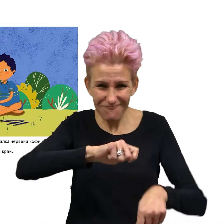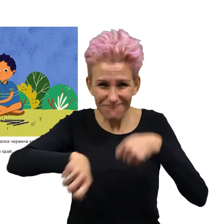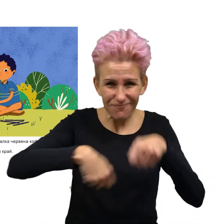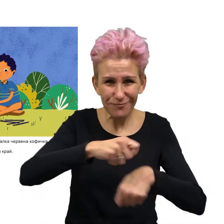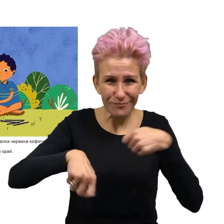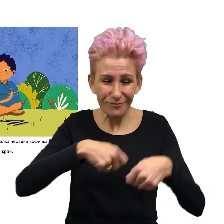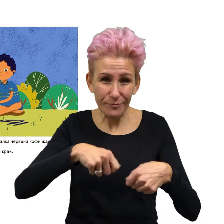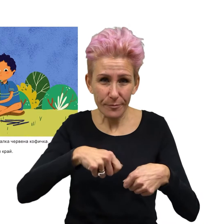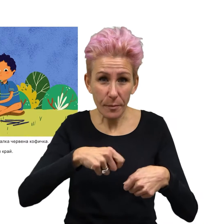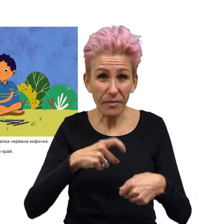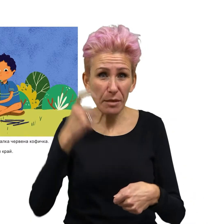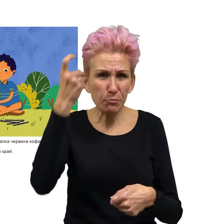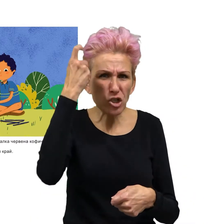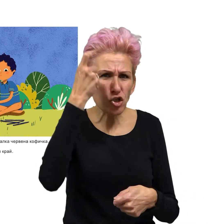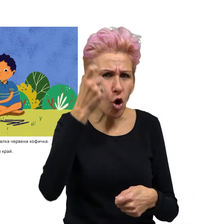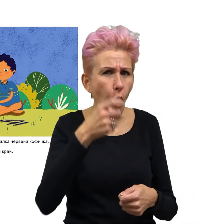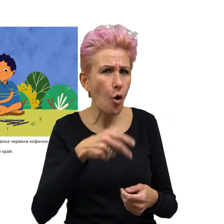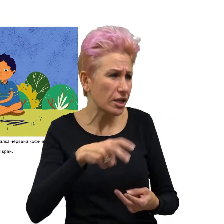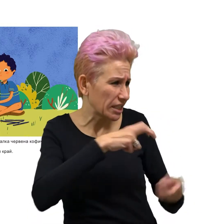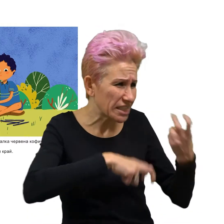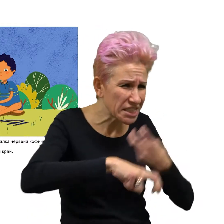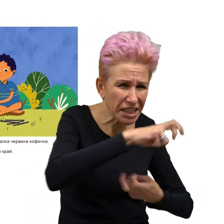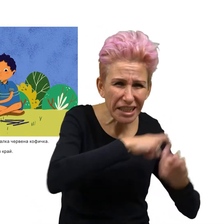направил от нея пръчка и малък кръг в единия край.